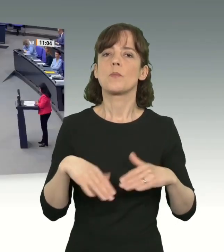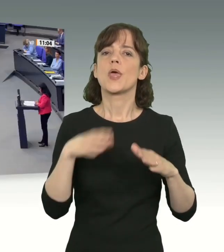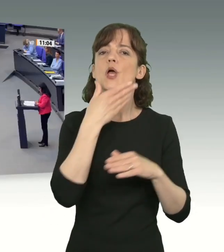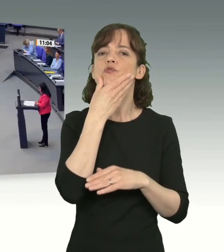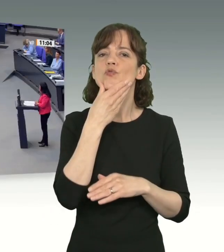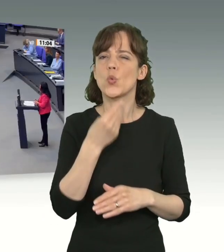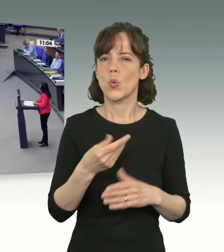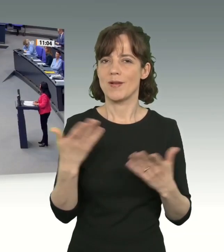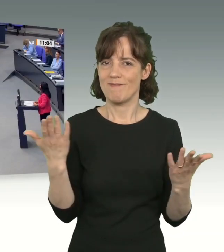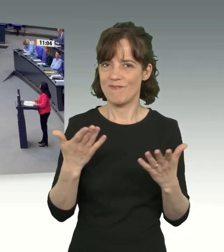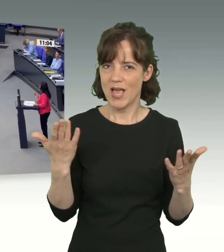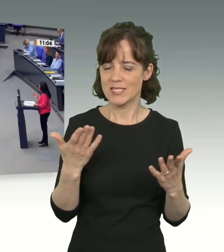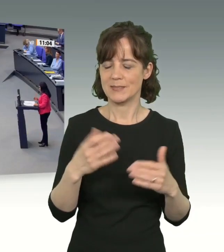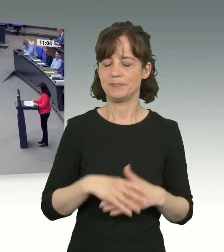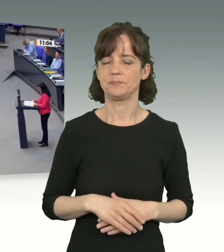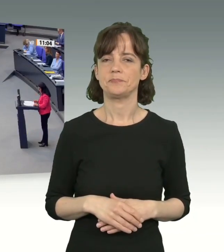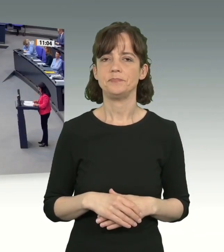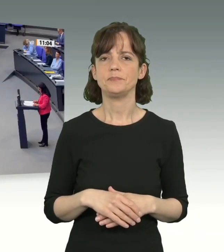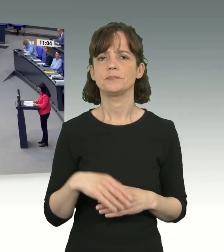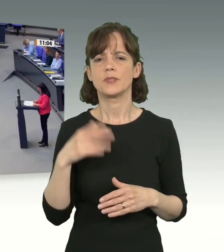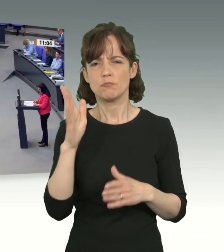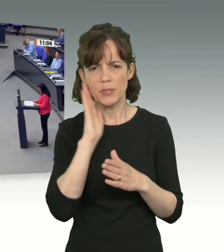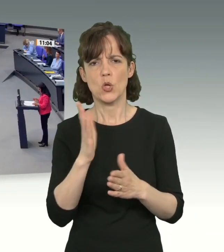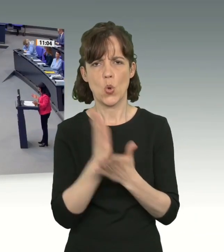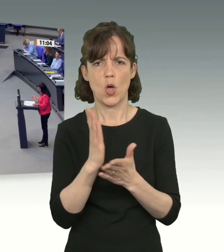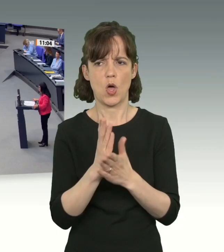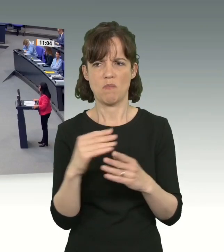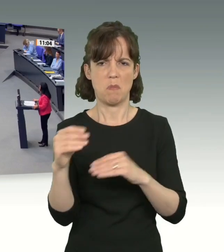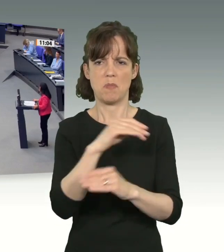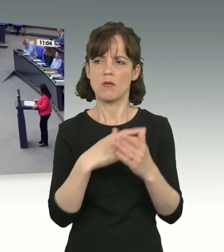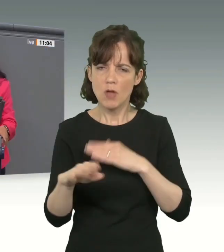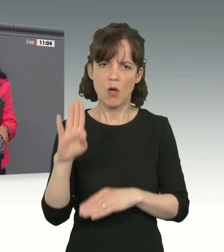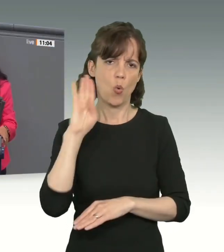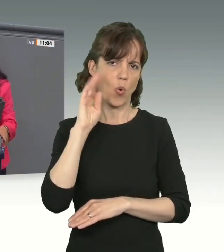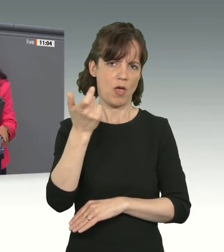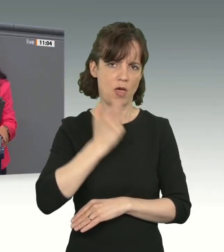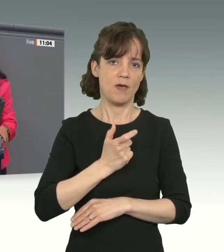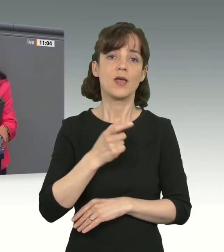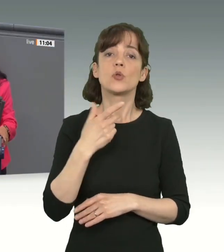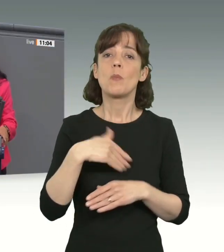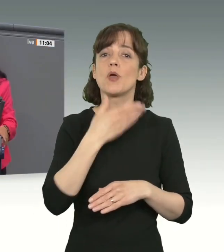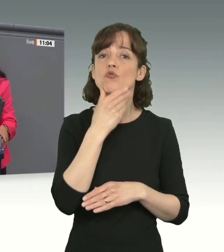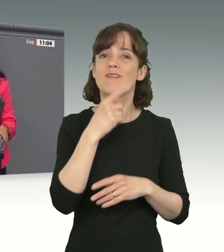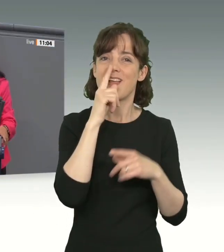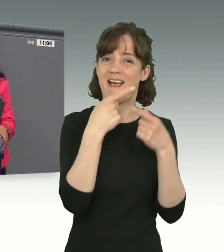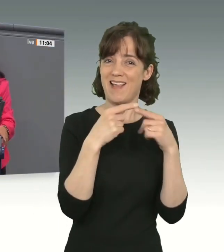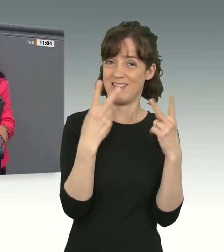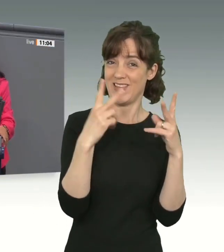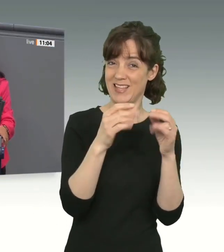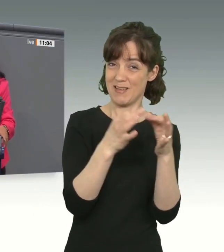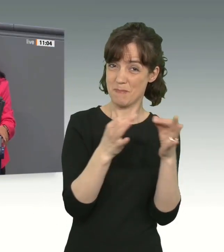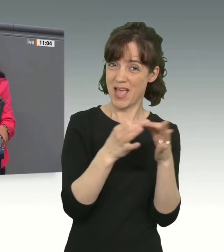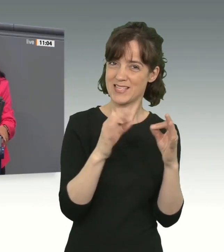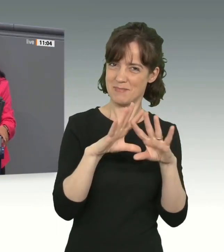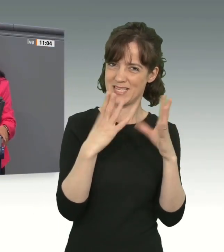Noch schöner wäre es allerdings, Herr Turm, hören Sie mal zu, noch schöner wäre es allerdings, wenn wir sie auch bei anderen wichtigen Maßnahmen unseres